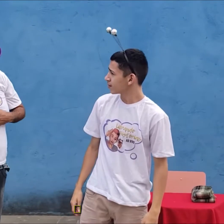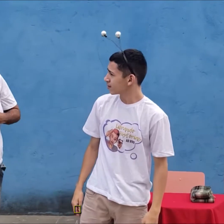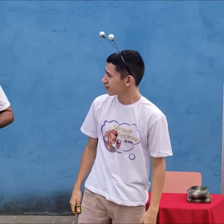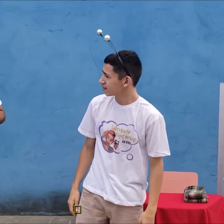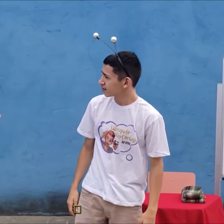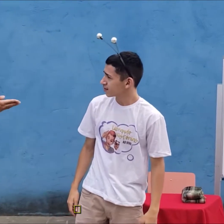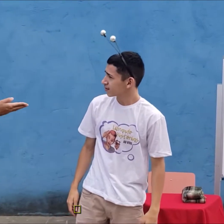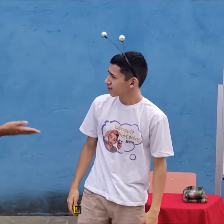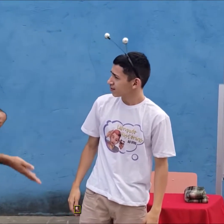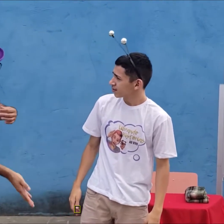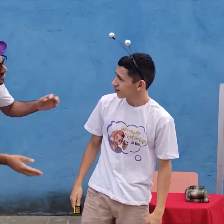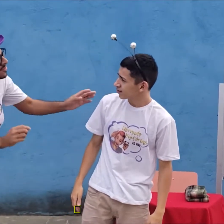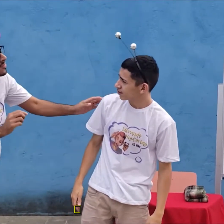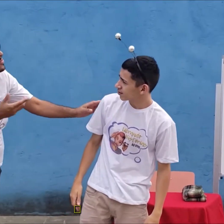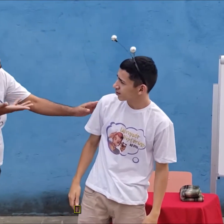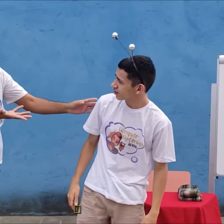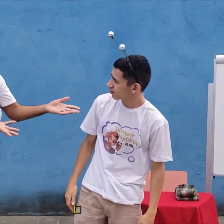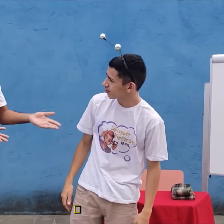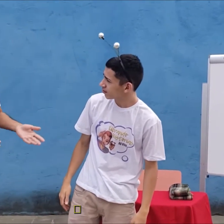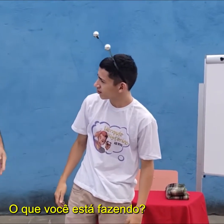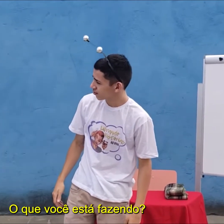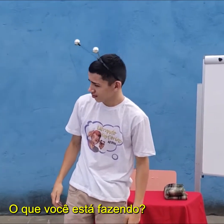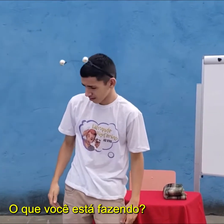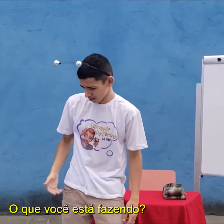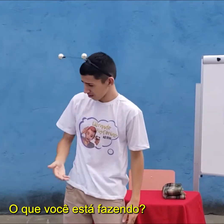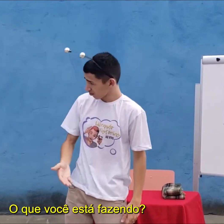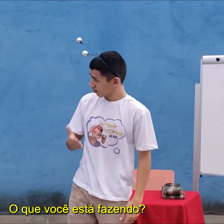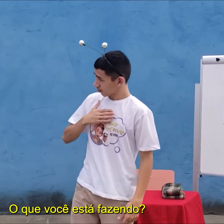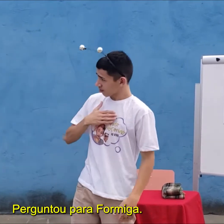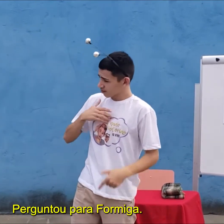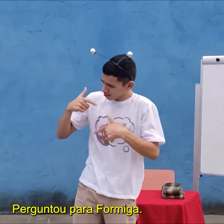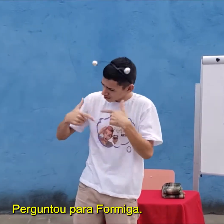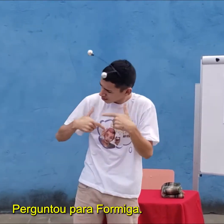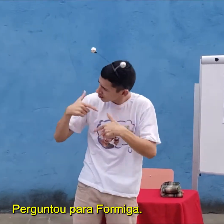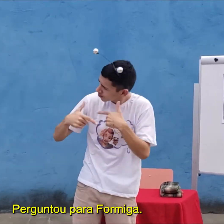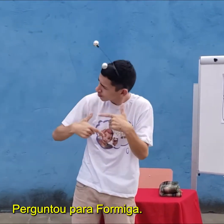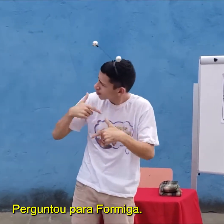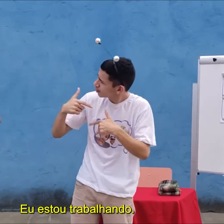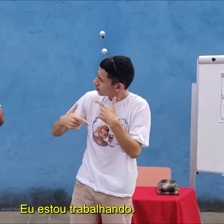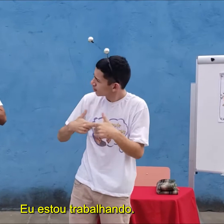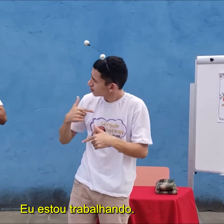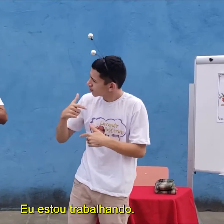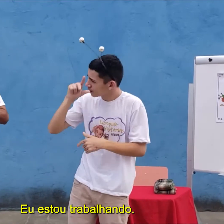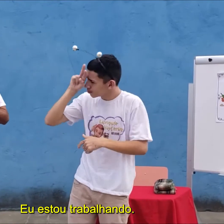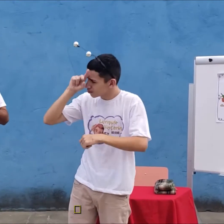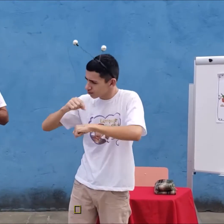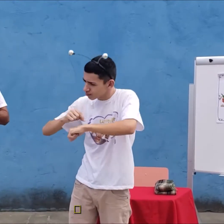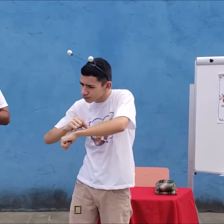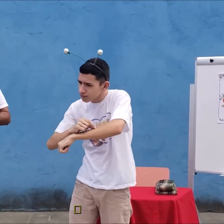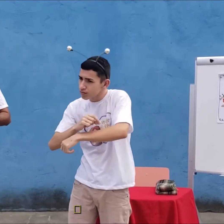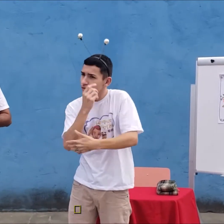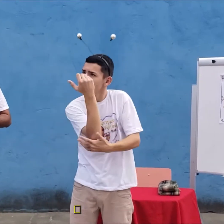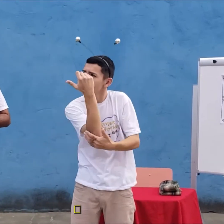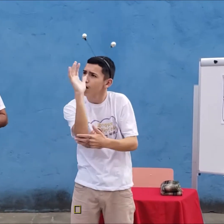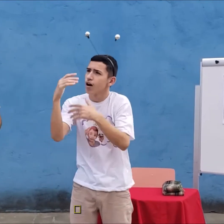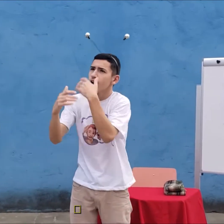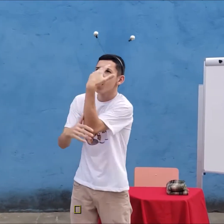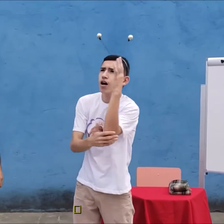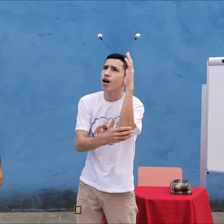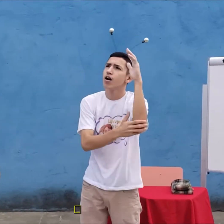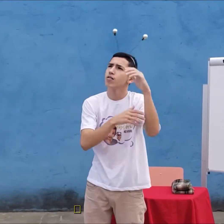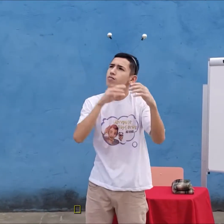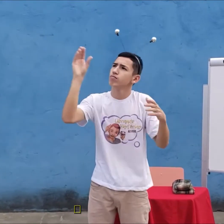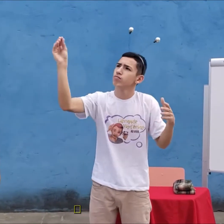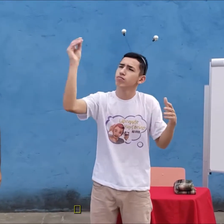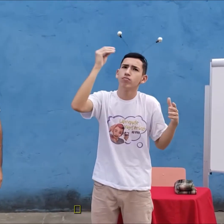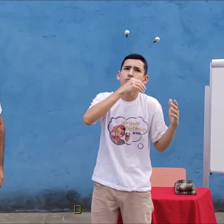Carlos olha para Pedro. Aponta a mão aberta na direção dele. O você está fazendo? Perguntou para a família. Estou trabalhando. Pedro gira novamente a mão em